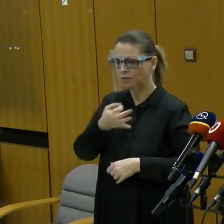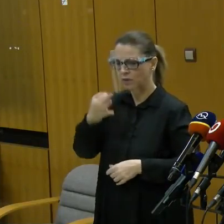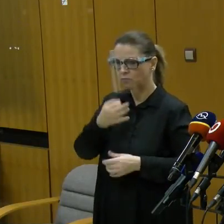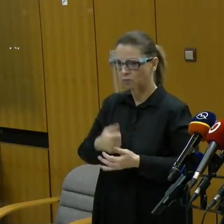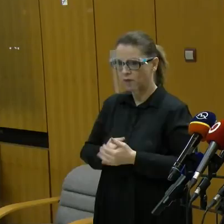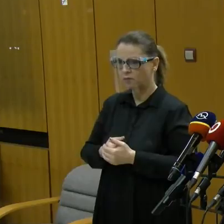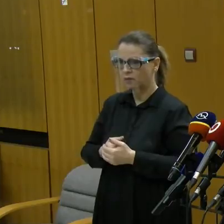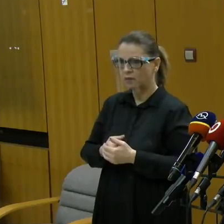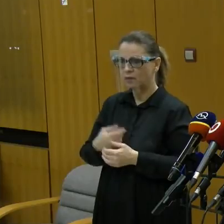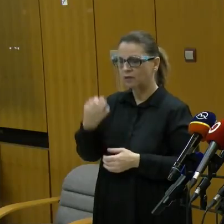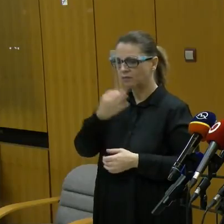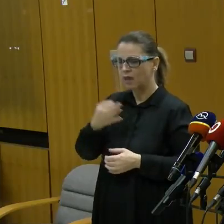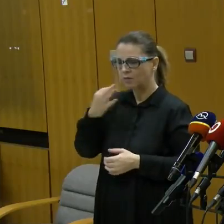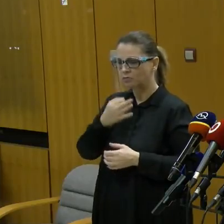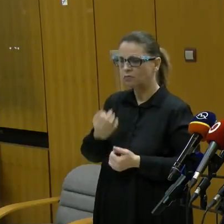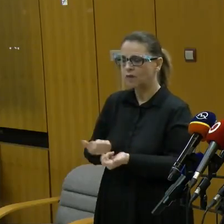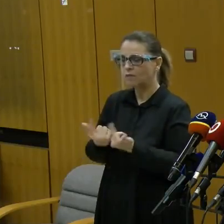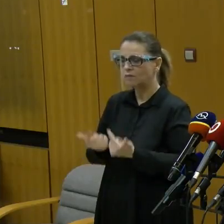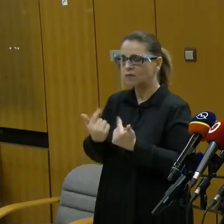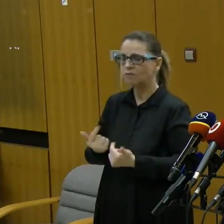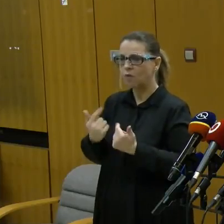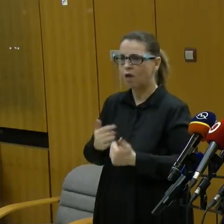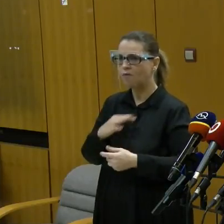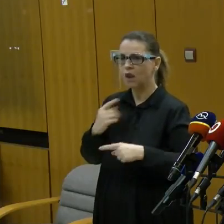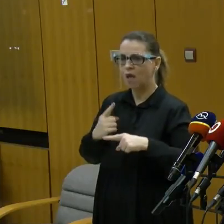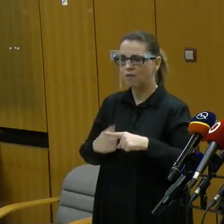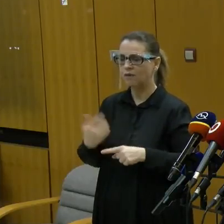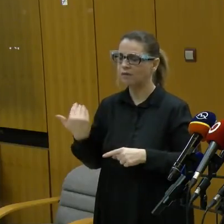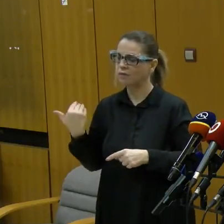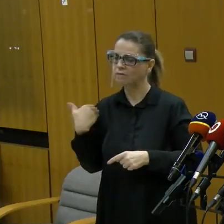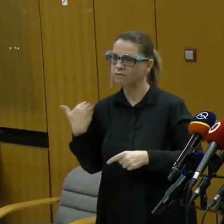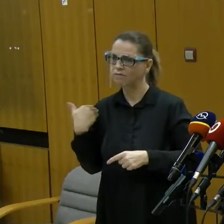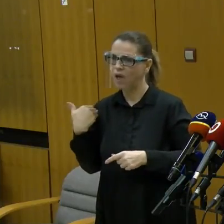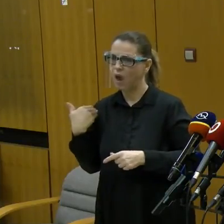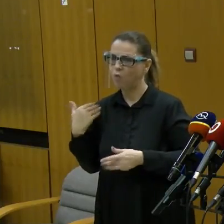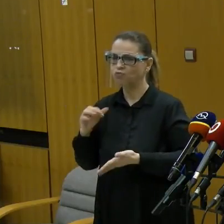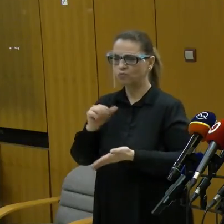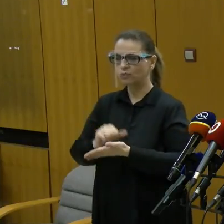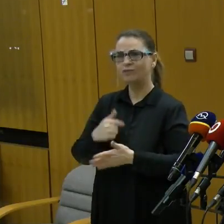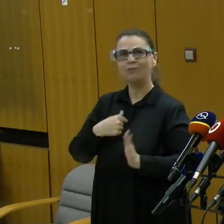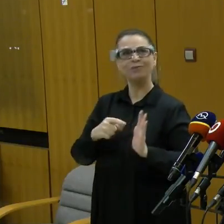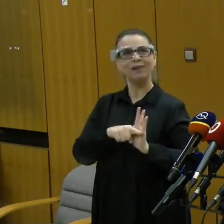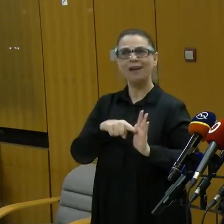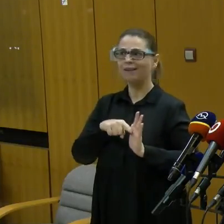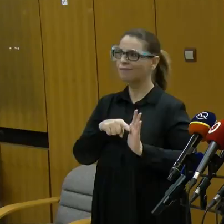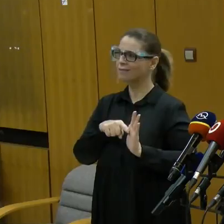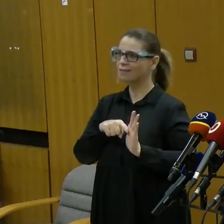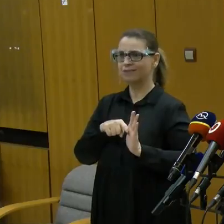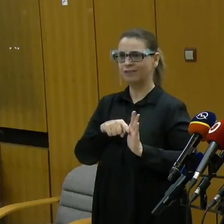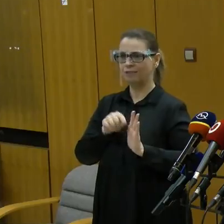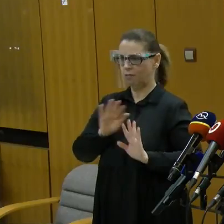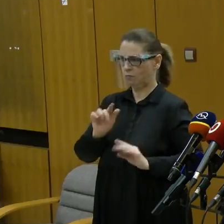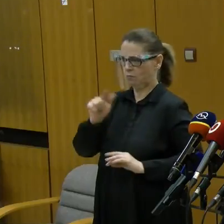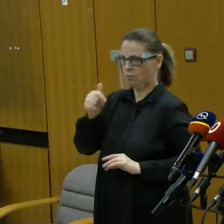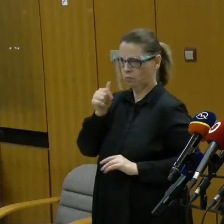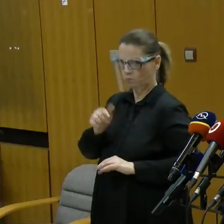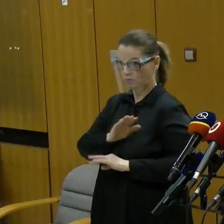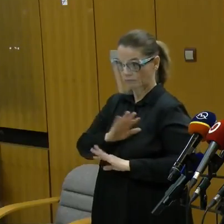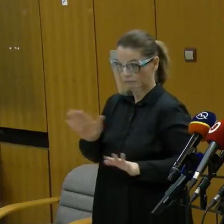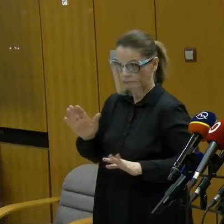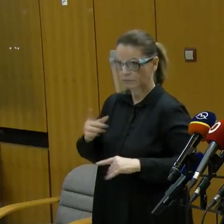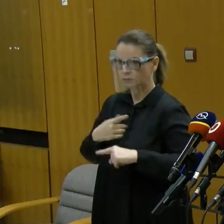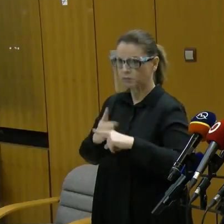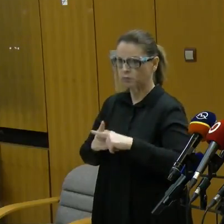Testovanie naozaj môže niekedy vzbudiť falošný pocit istoty, že som negatívny. A už na druhý deň môžem byť